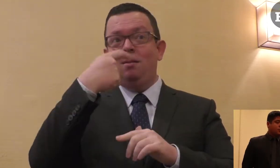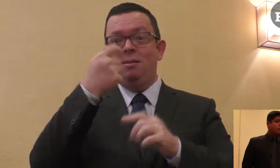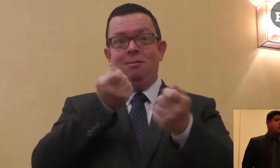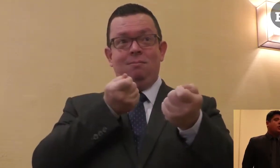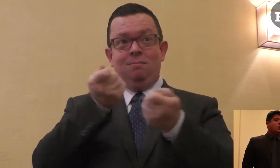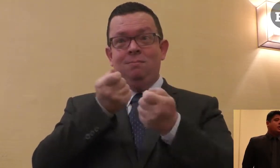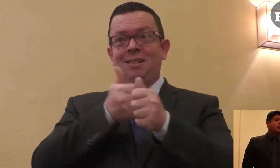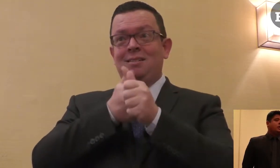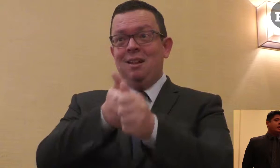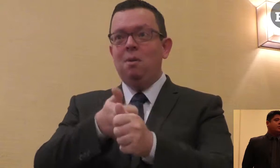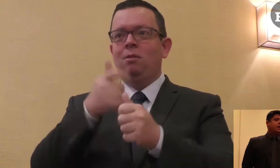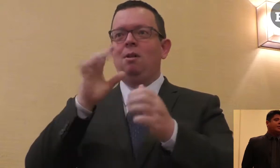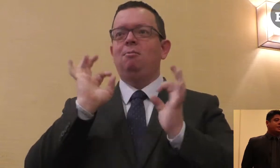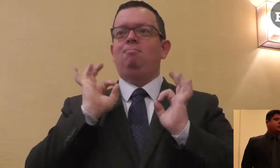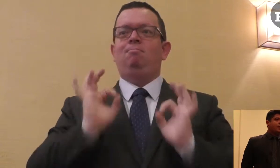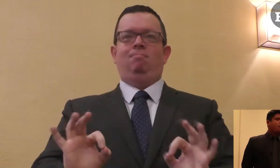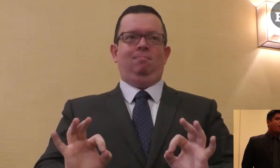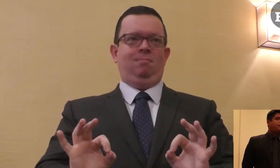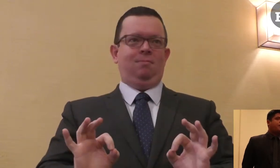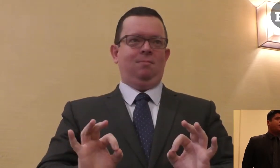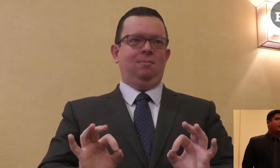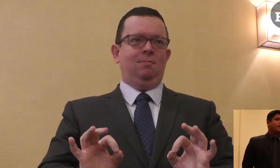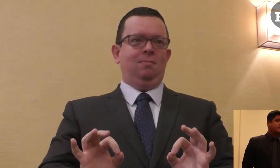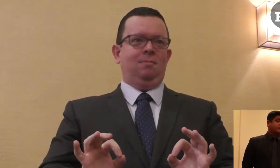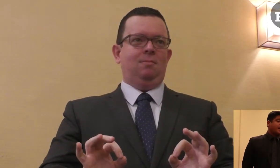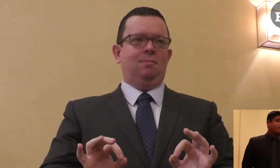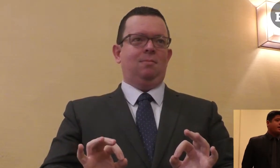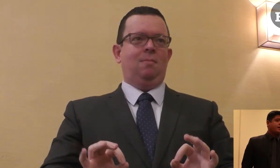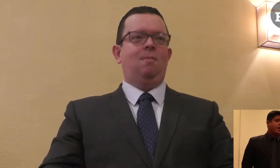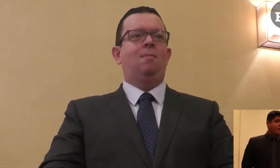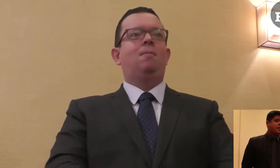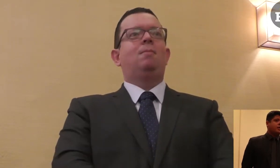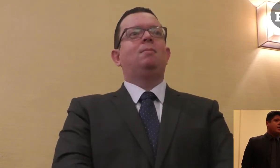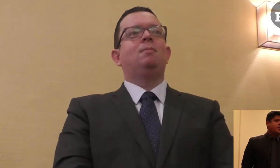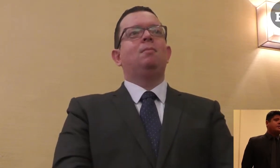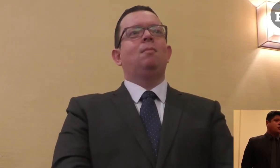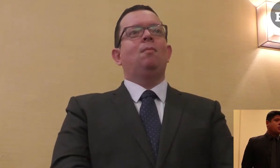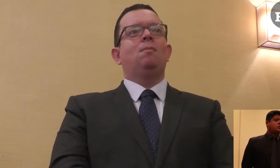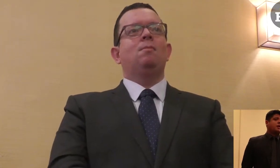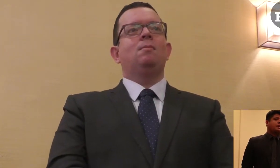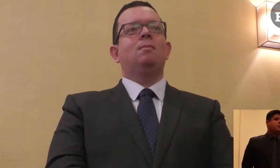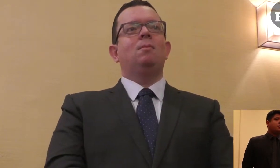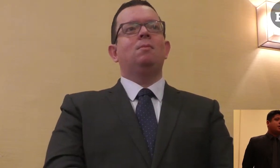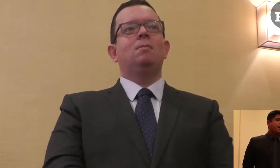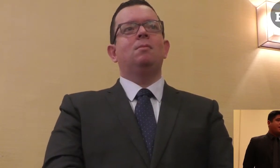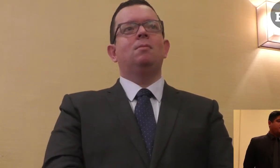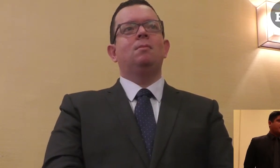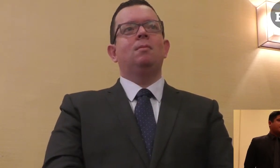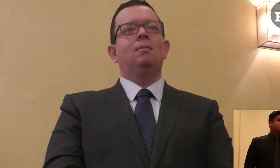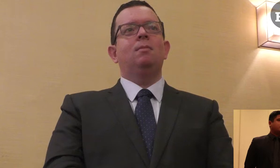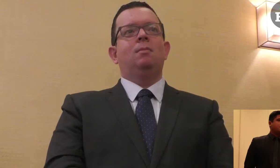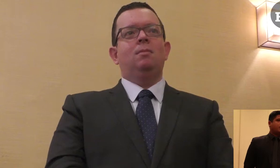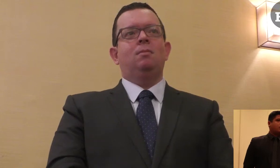autistas necesitan una medicación y una alimentación adecuada para poder garantizarles una calidad de vida. Y esas son cosas que estamos